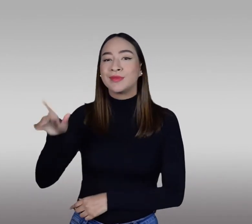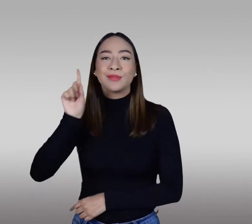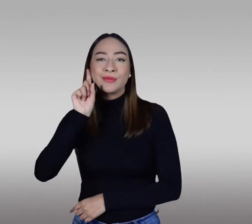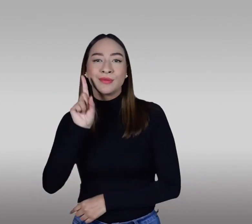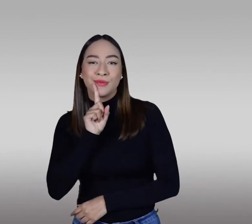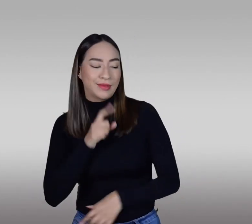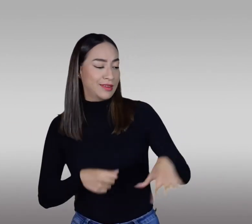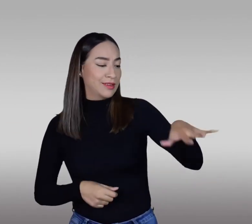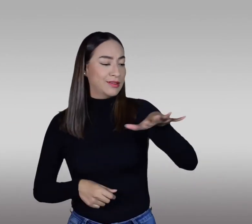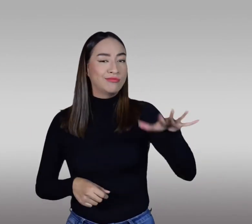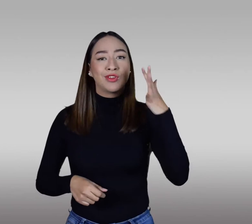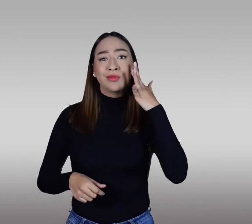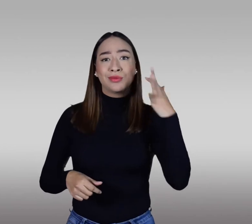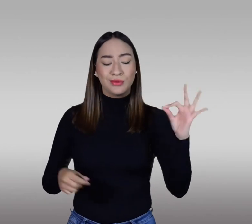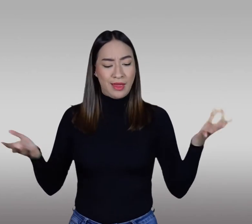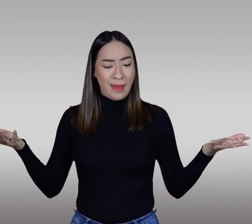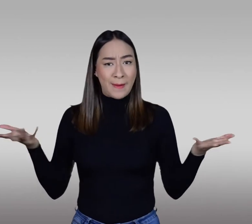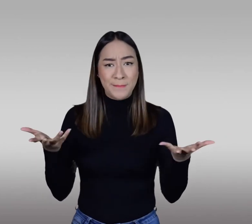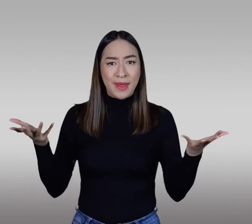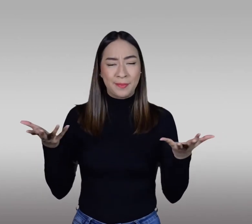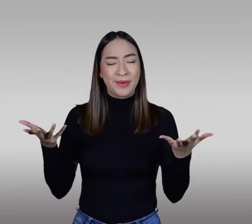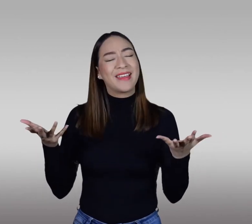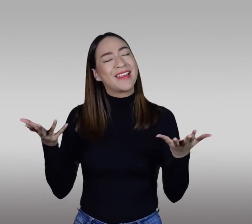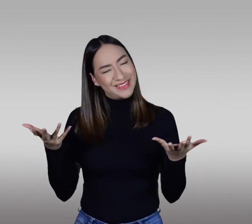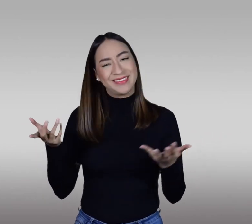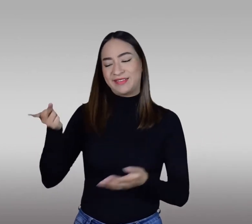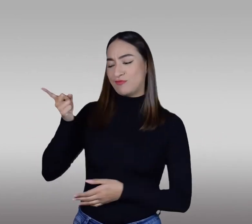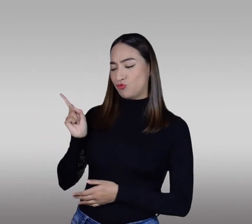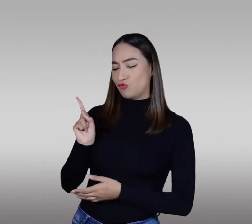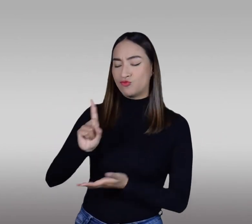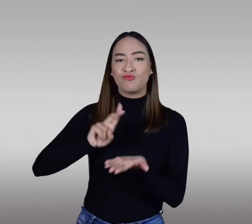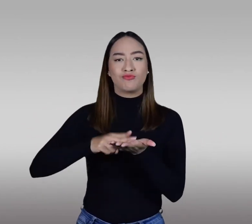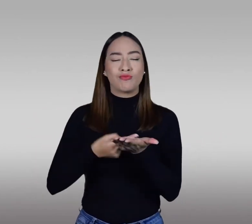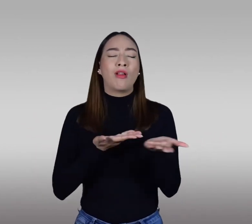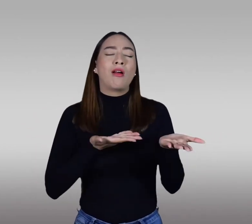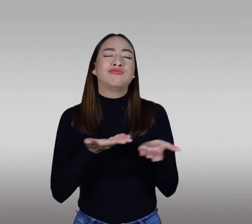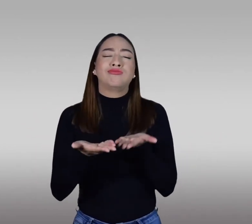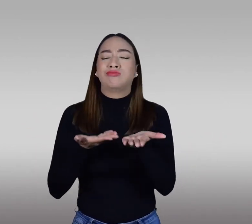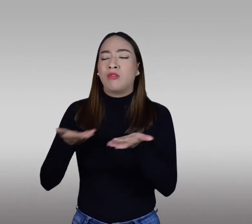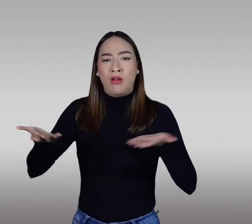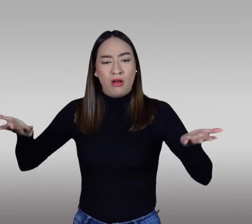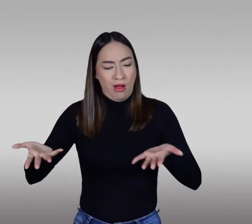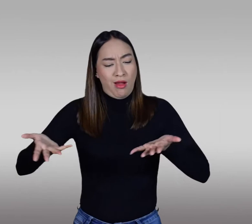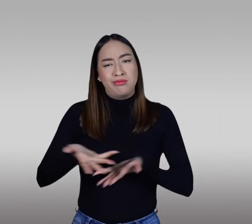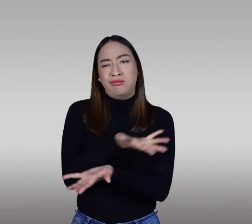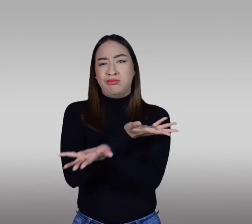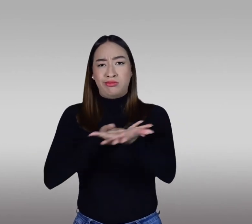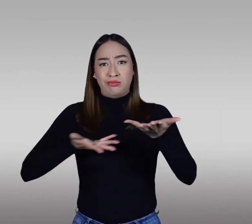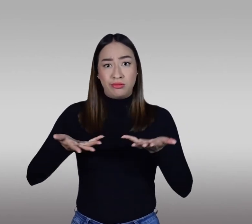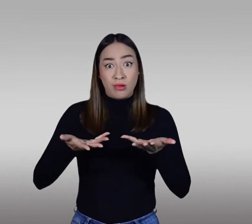participación de personas sordas y oyentes, es necesario contar con un intérprete de lengua de señas. De